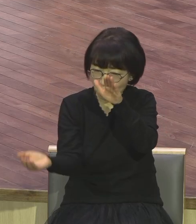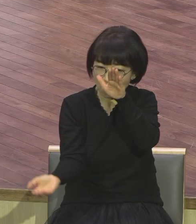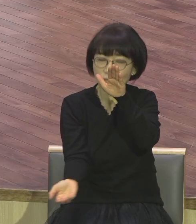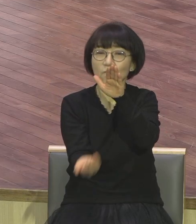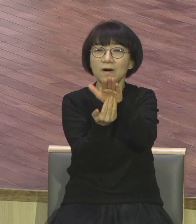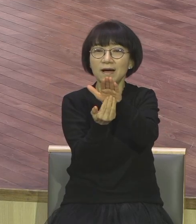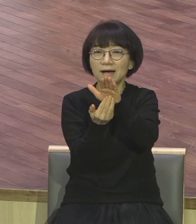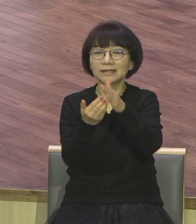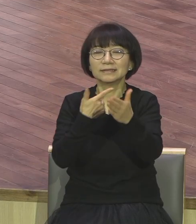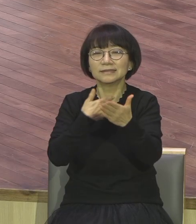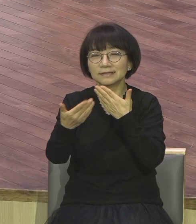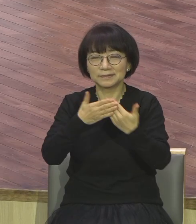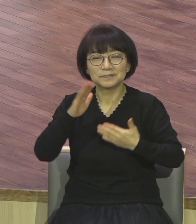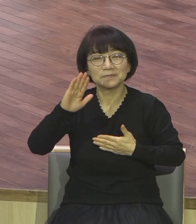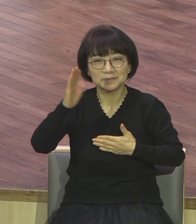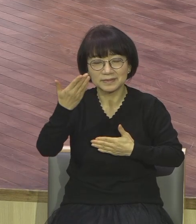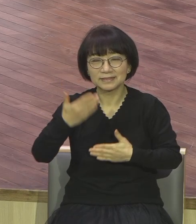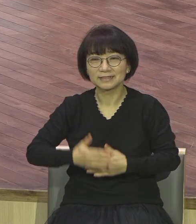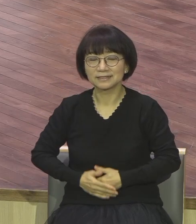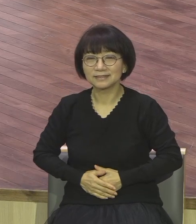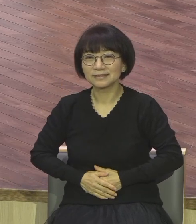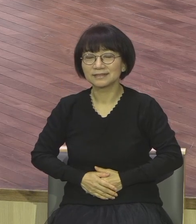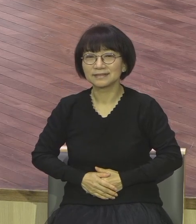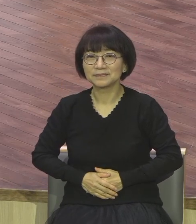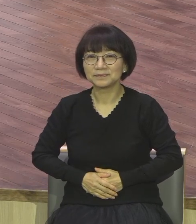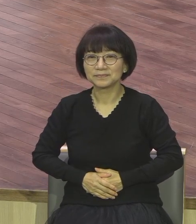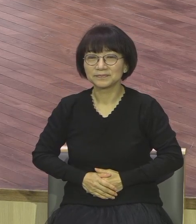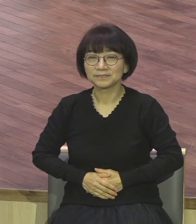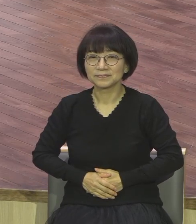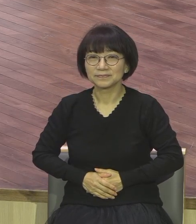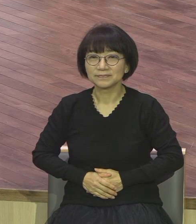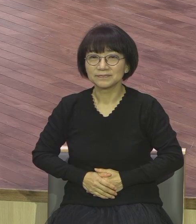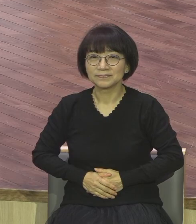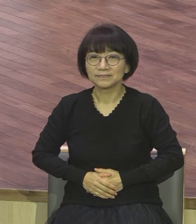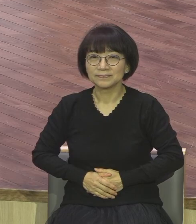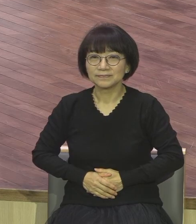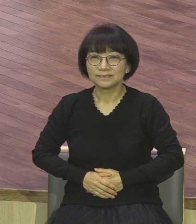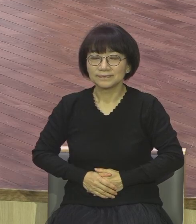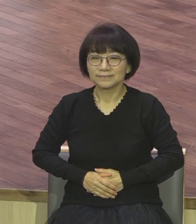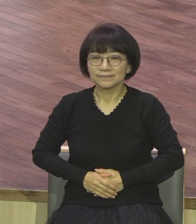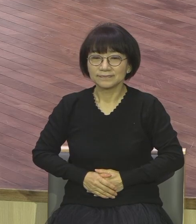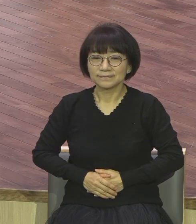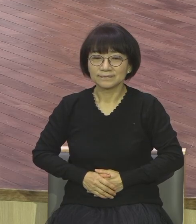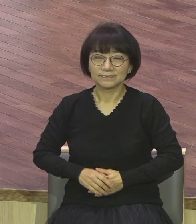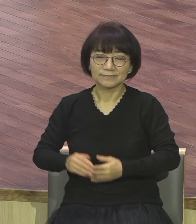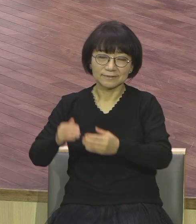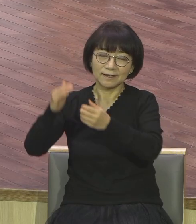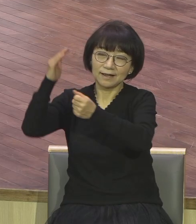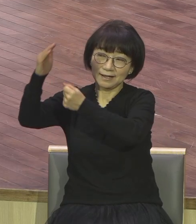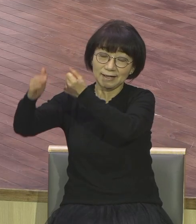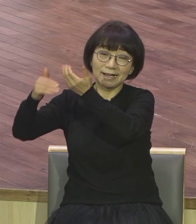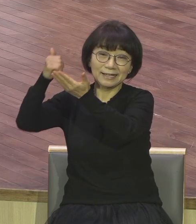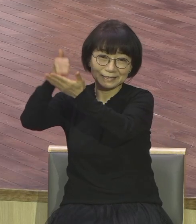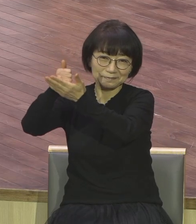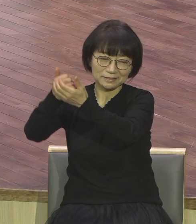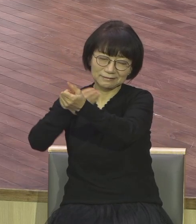맛을 먹겠네. 이 축복을 받게 돼요. 이게 뭐냐 하나님의 스케일이에요. 우리는 못해요.